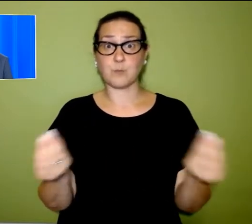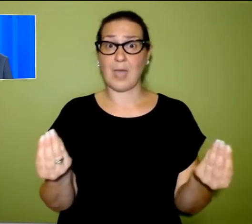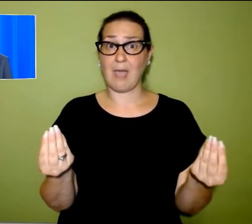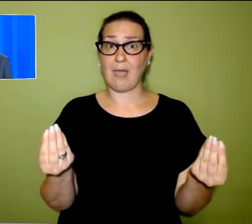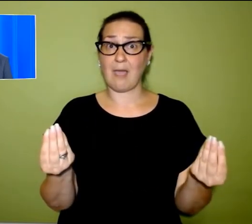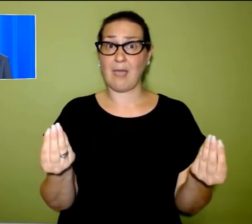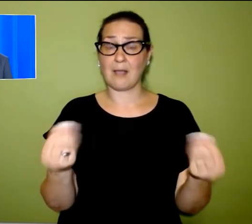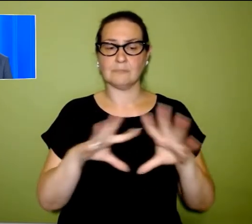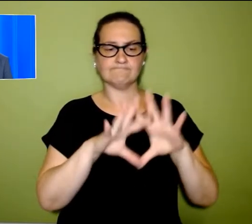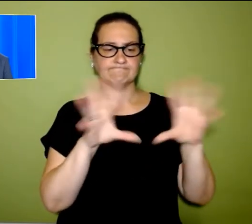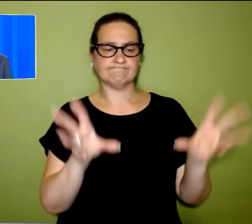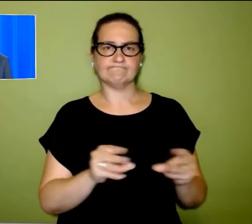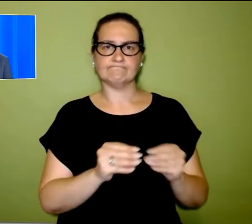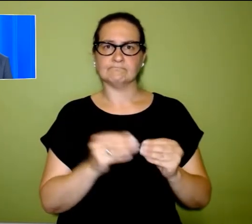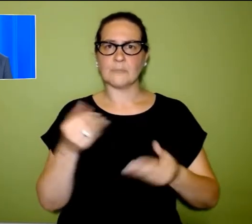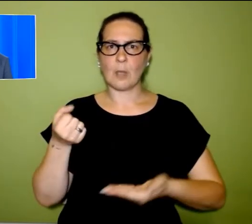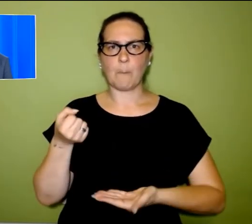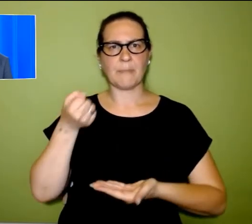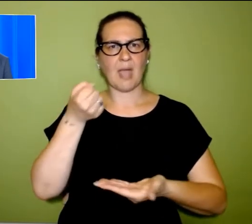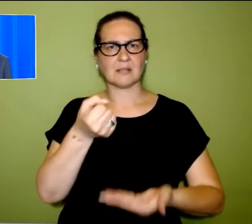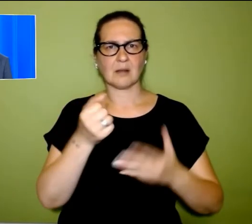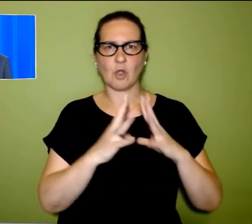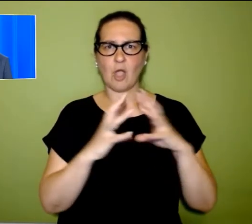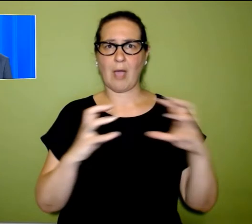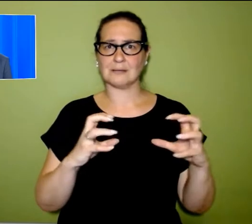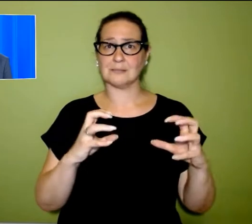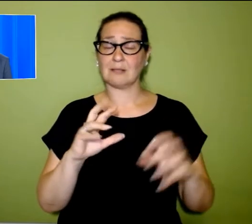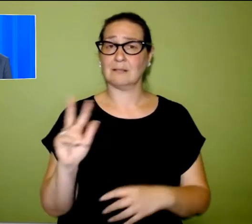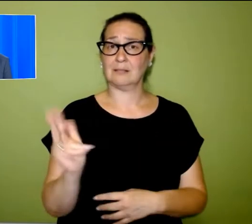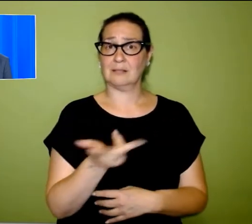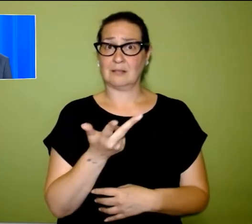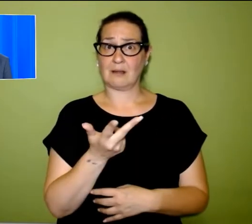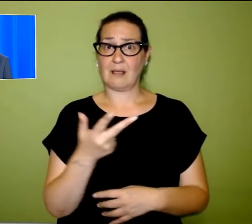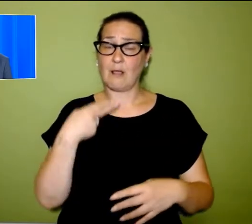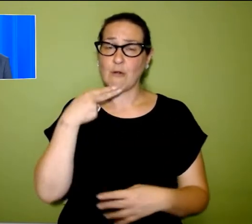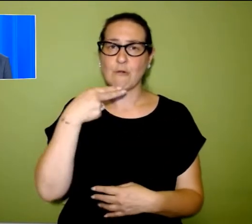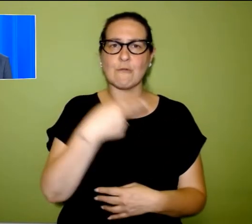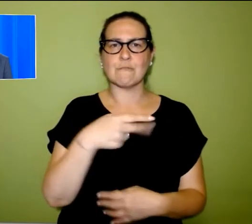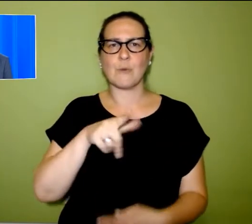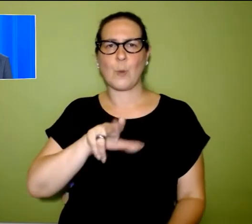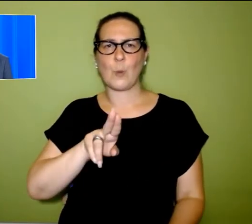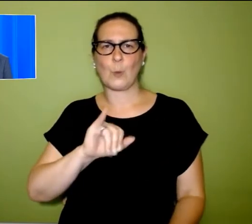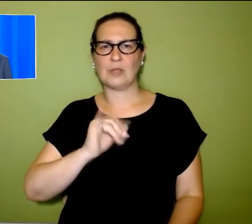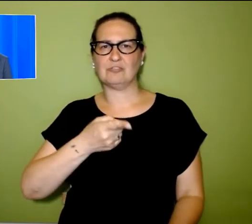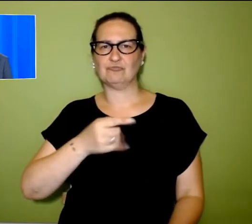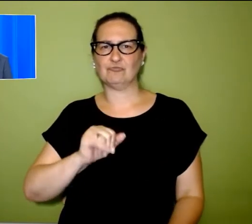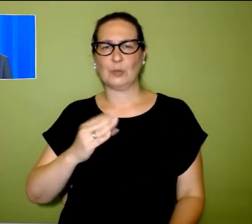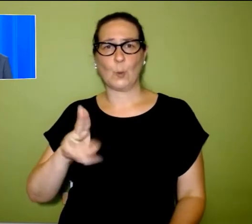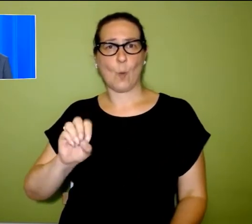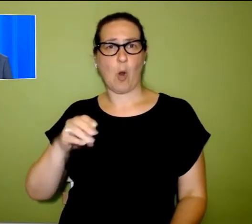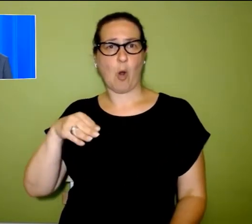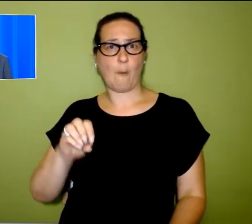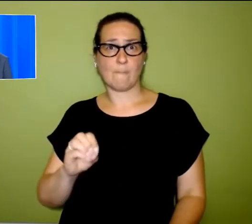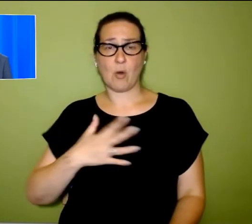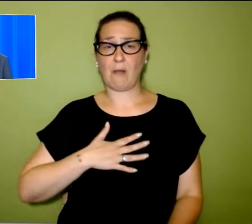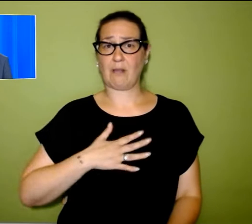aziendale di almeno tre ditte riconducibili a Luigi Cuomo, 40 anni, attualmente detenuto nel